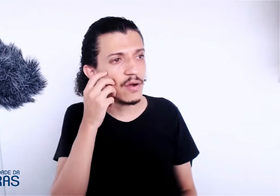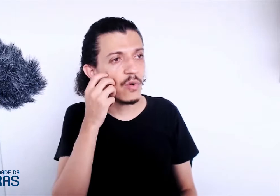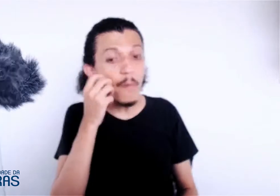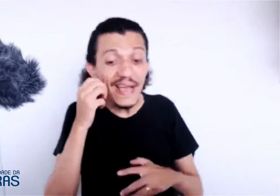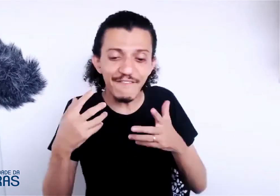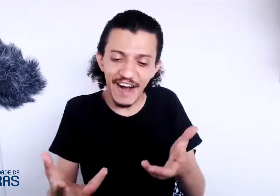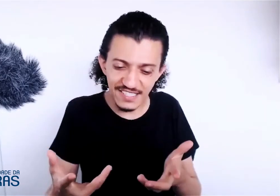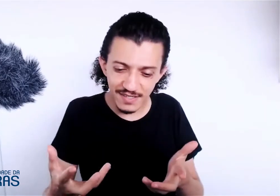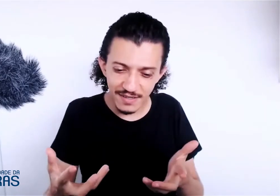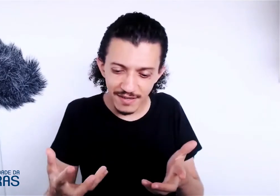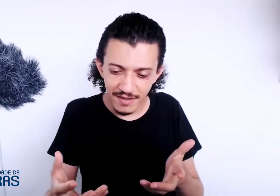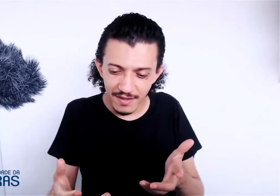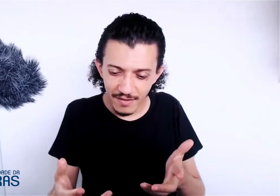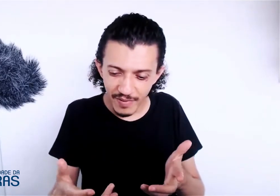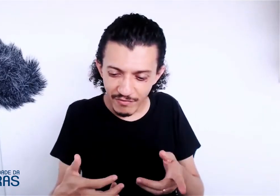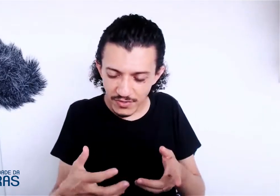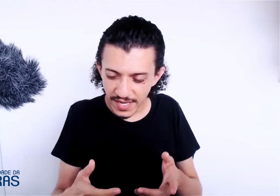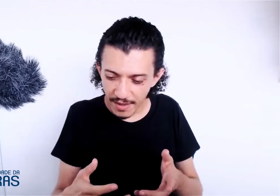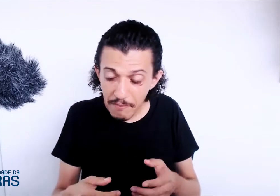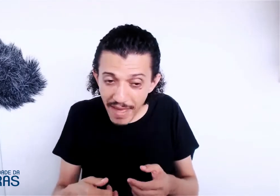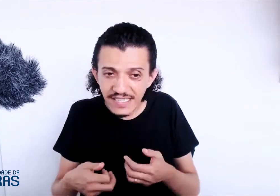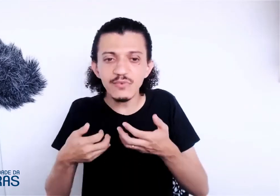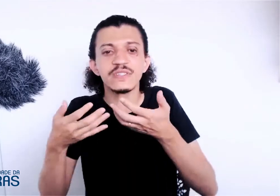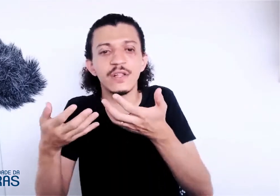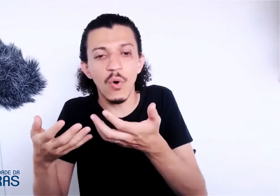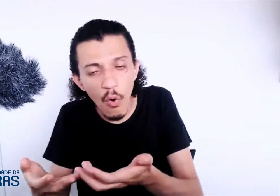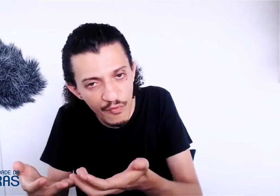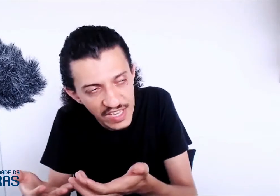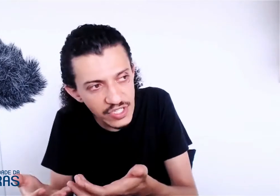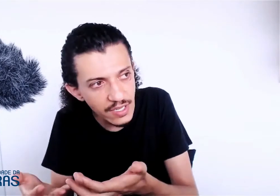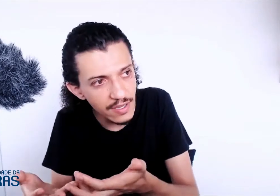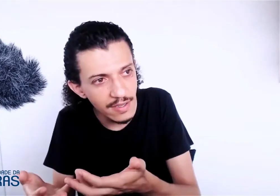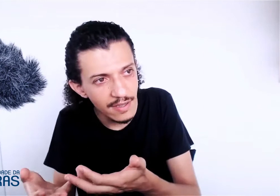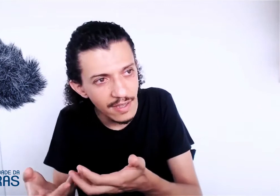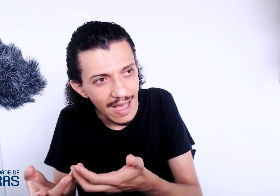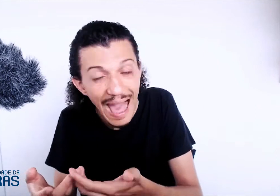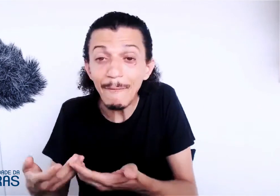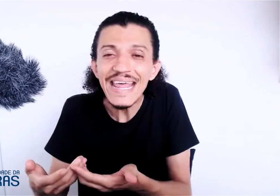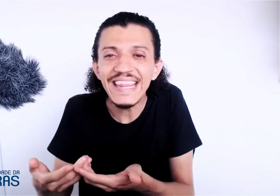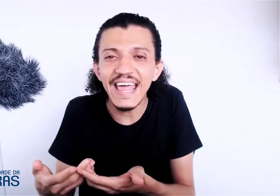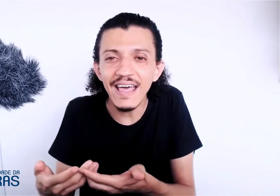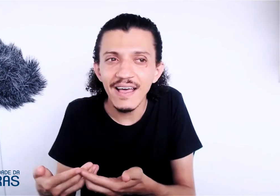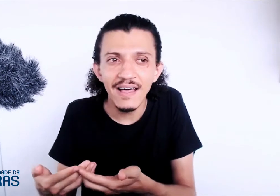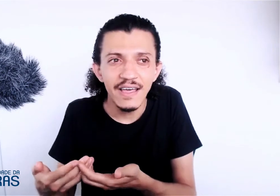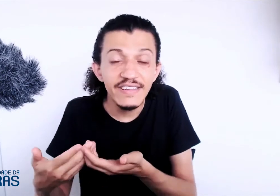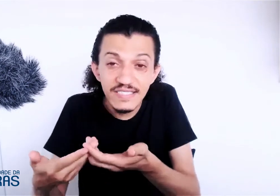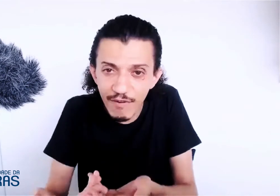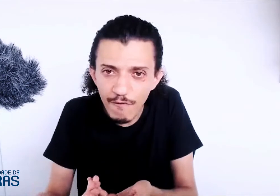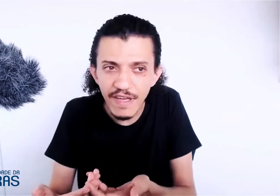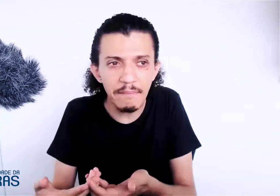como é que faz para você, mesmo sendo ouvinte, aprender e desenvolver a